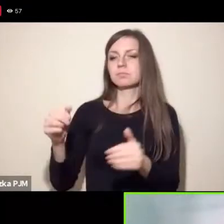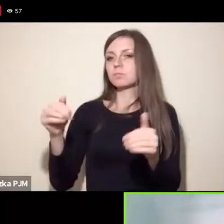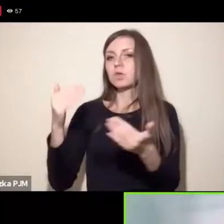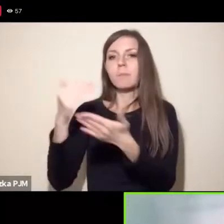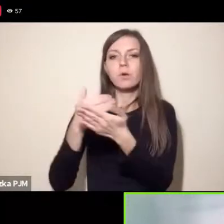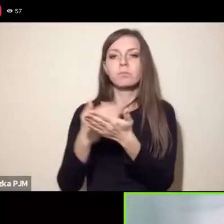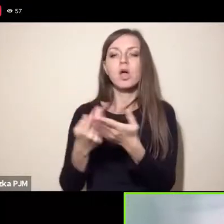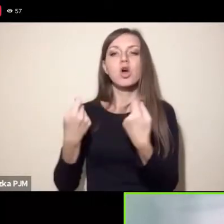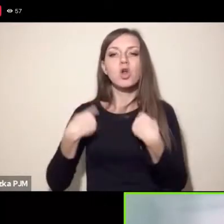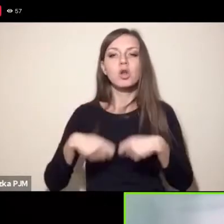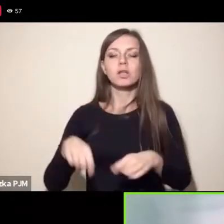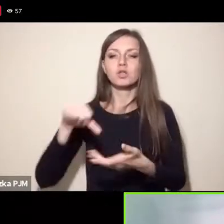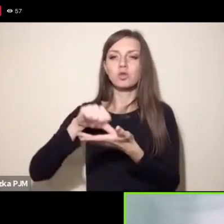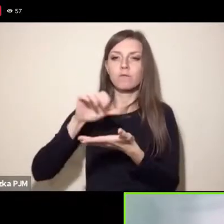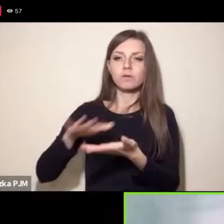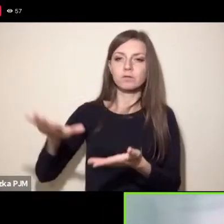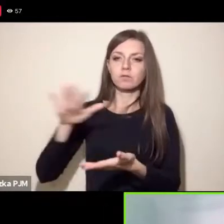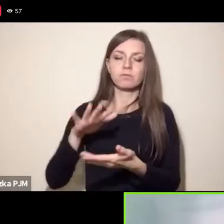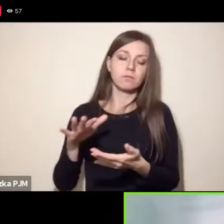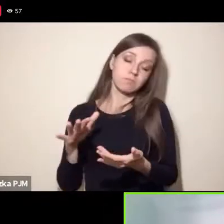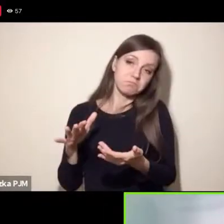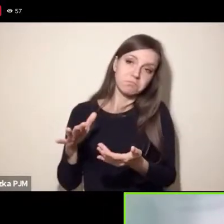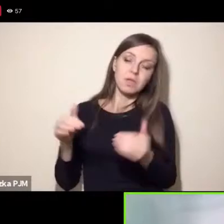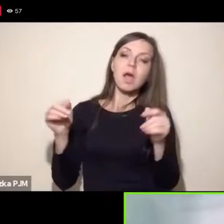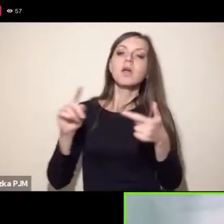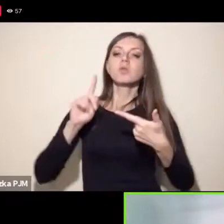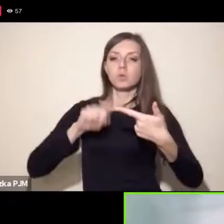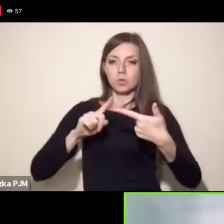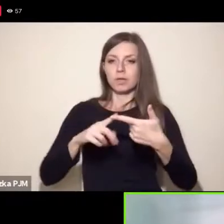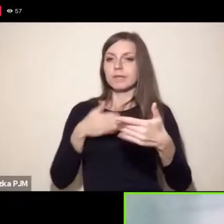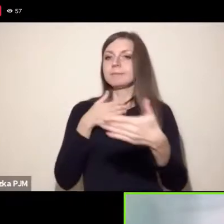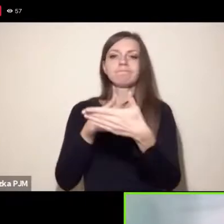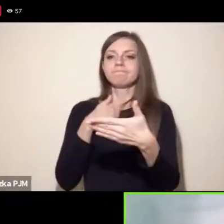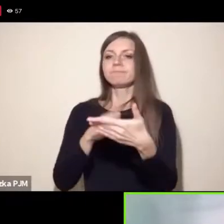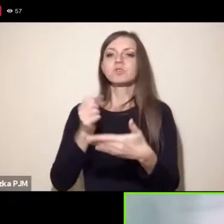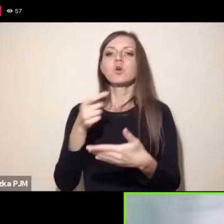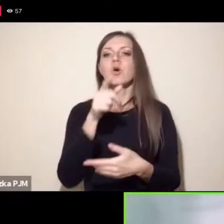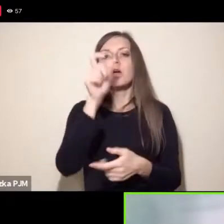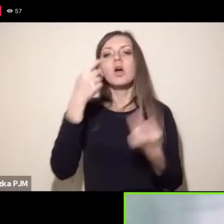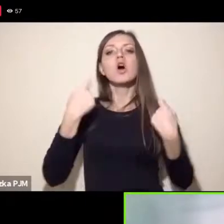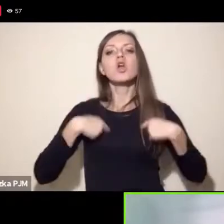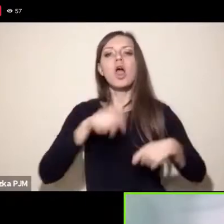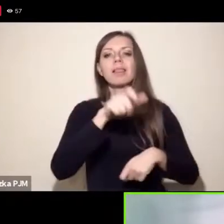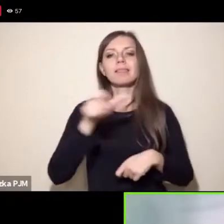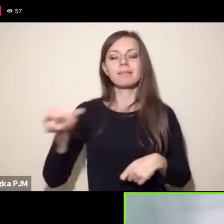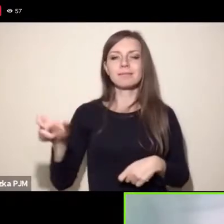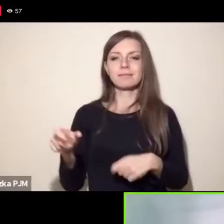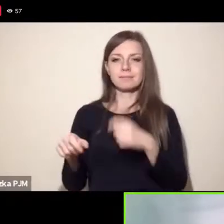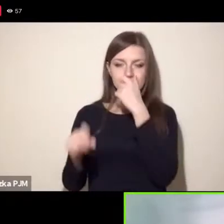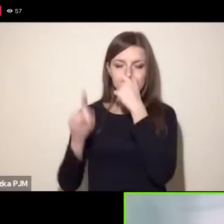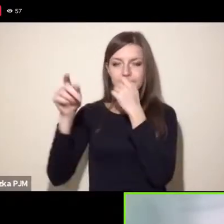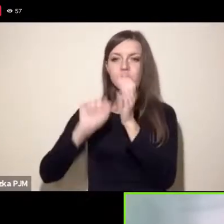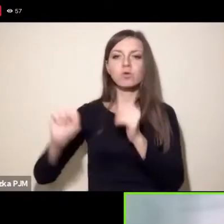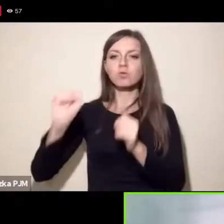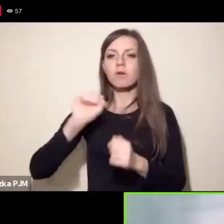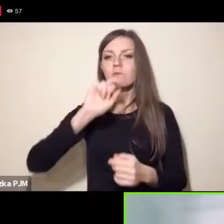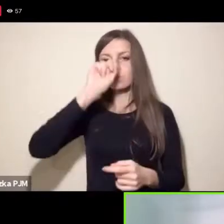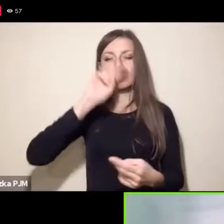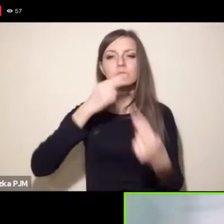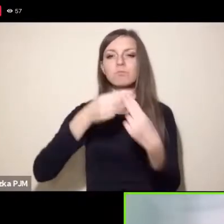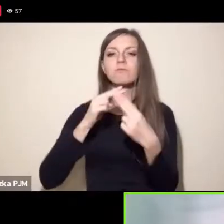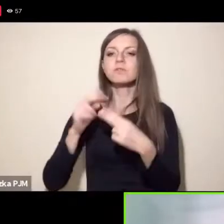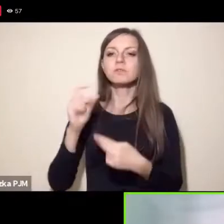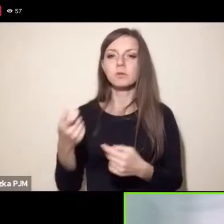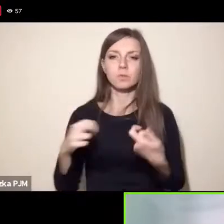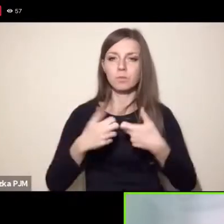rolno-środowiskowego a druga bariera też wskazana przez katedrę ekonomii ekologicznej to był